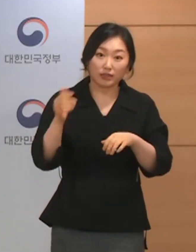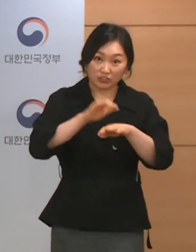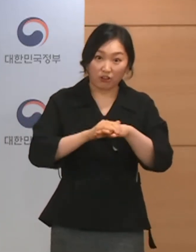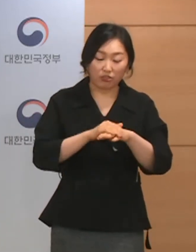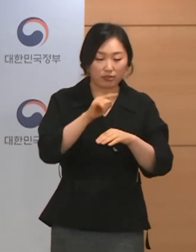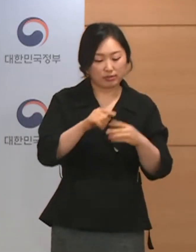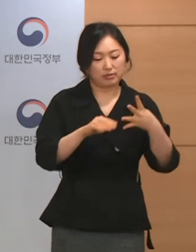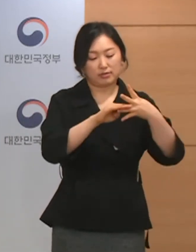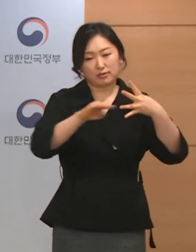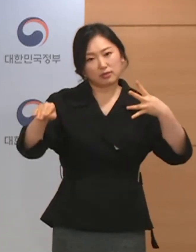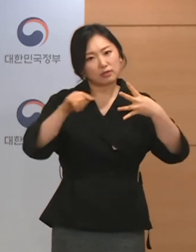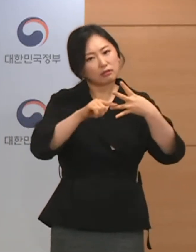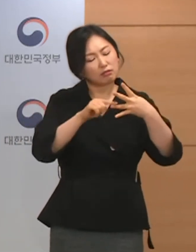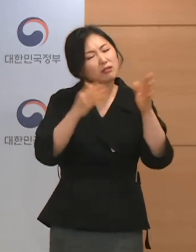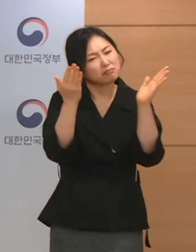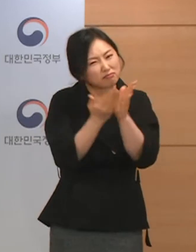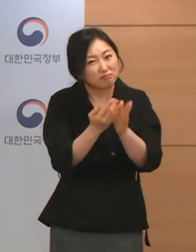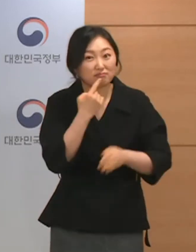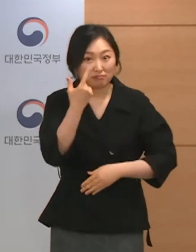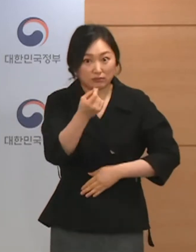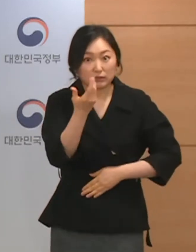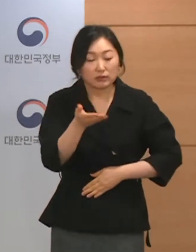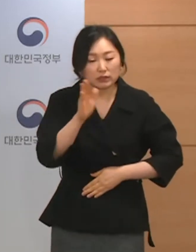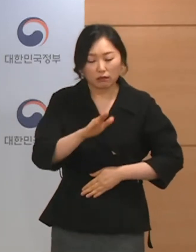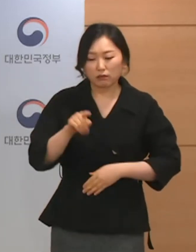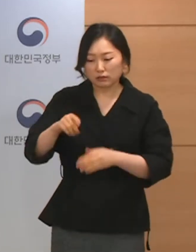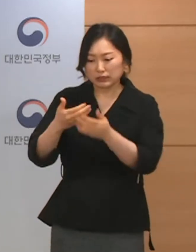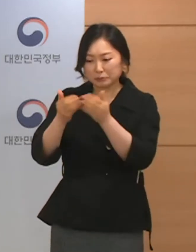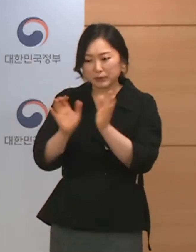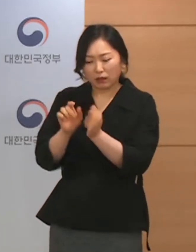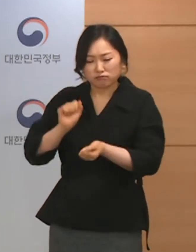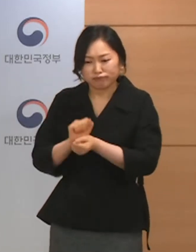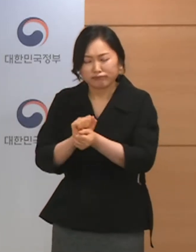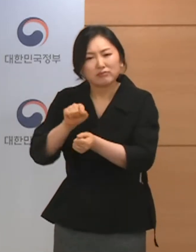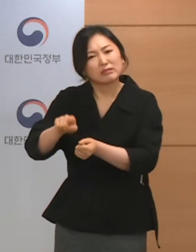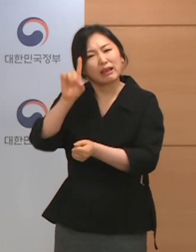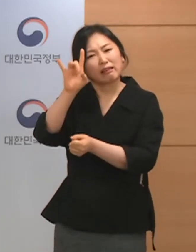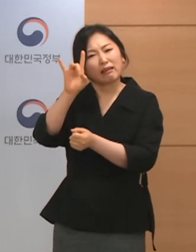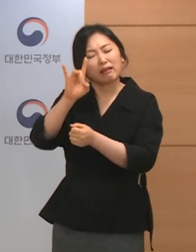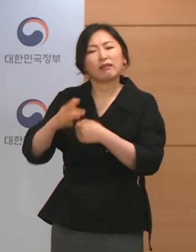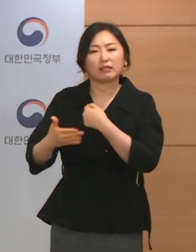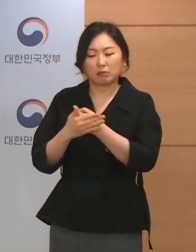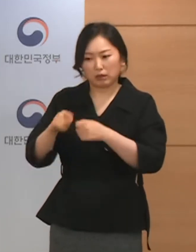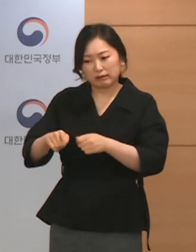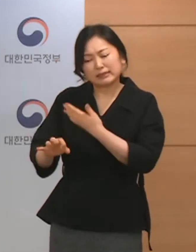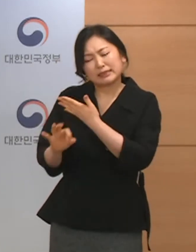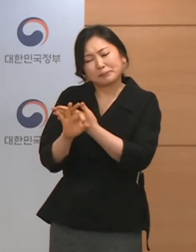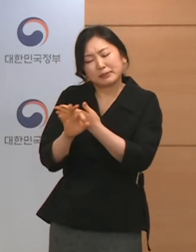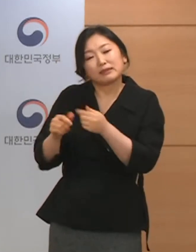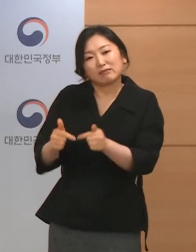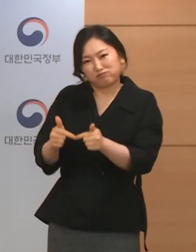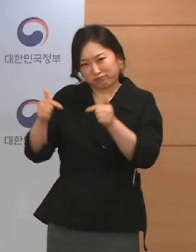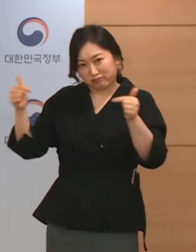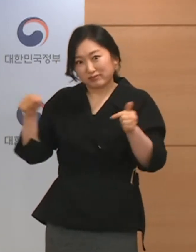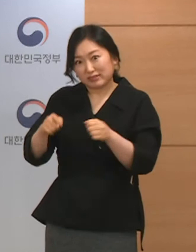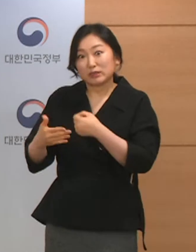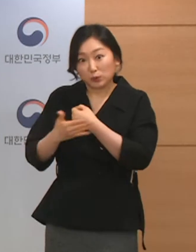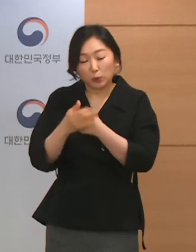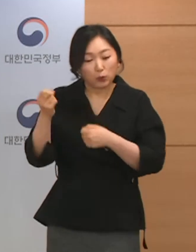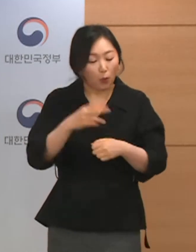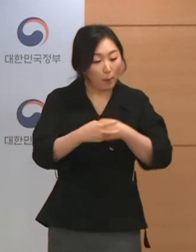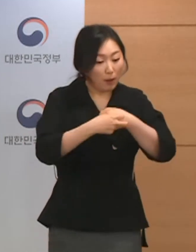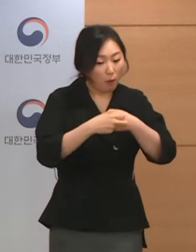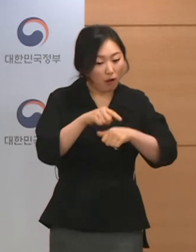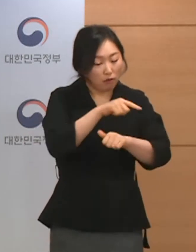기준에 해당하는 유행 규모이나 한계 집단감염 사례에 의한 일시적 증가 경향인 점과 지역 내 의료 역량이